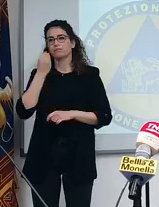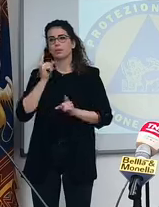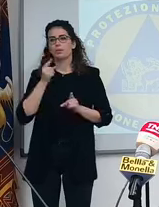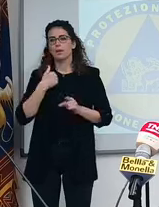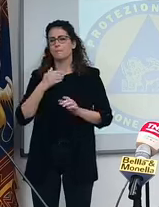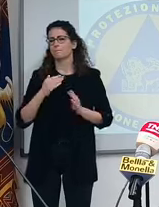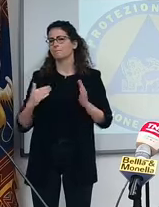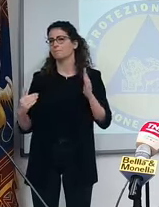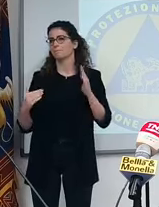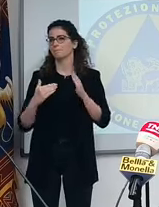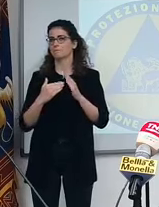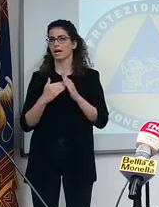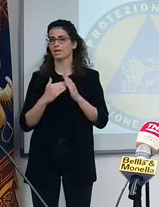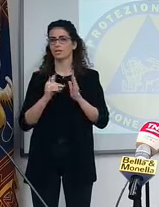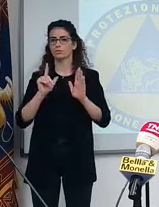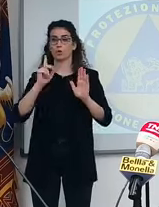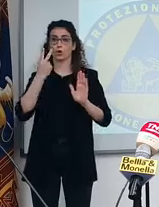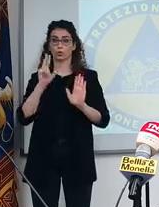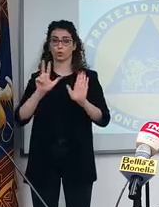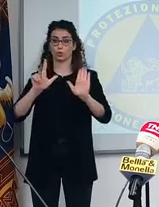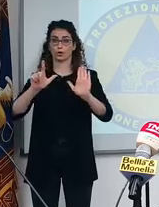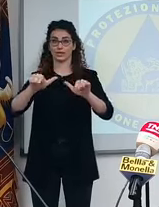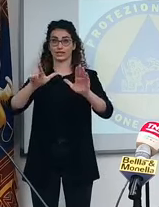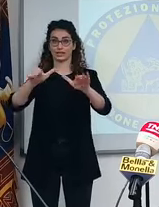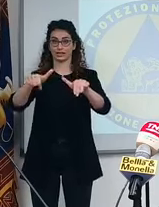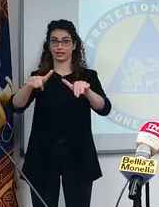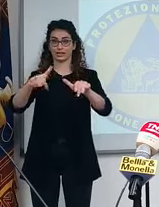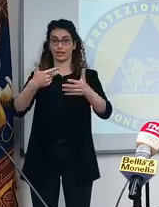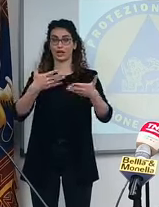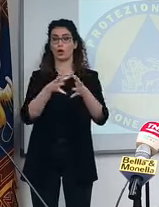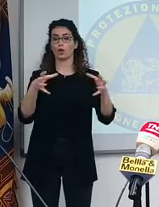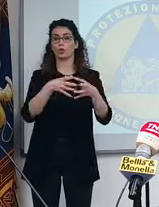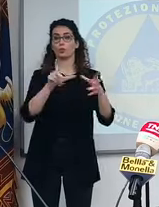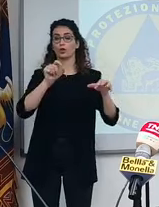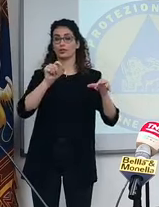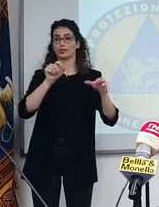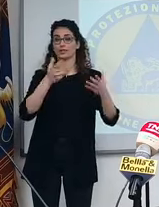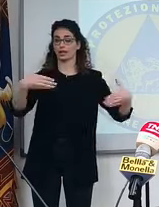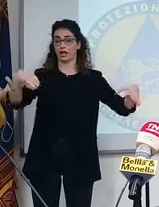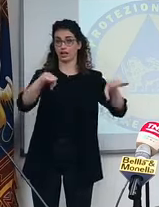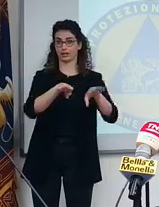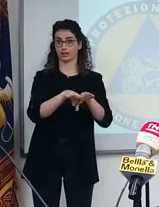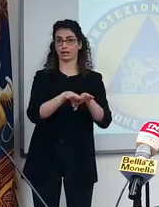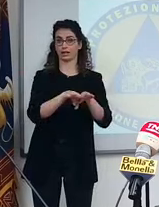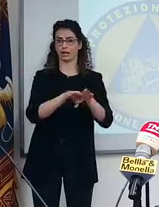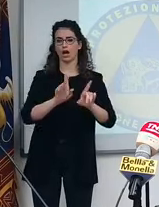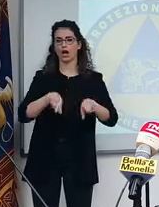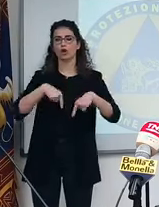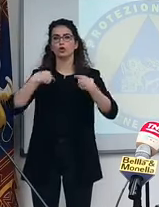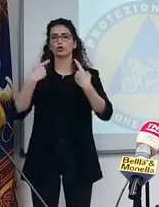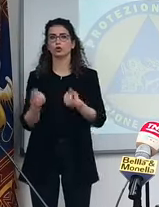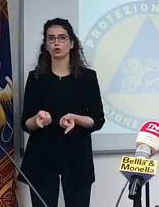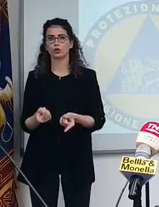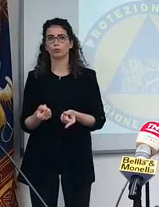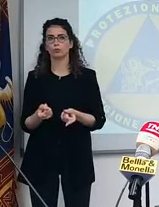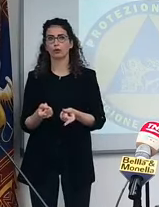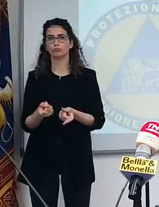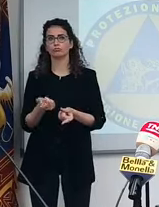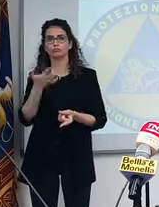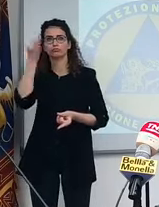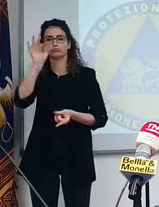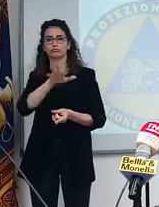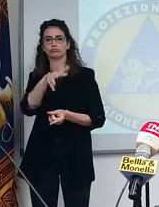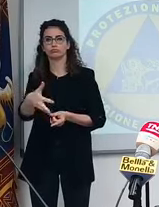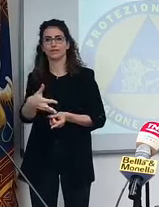di chiudere i settantenni, i 70-79 anni e poi aggrediremo il target successivo,